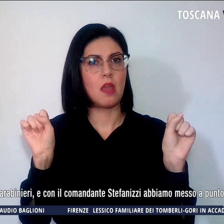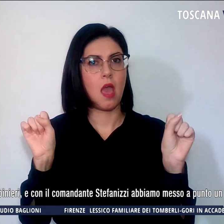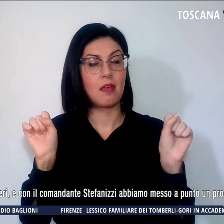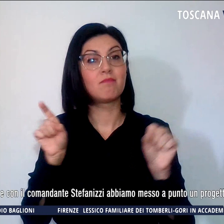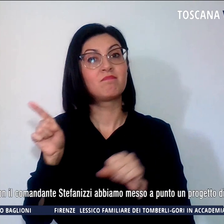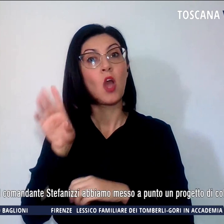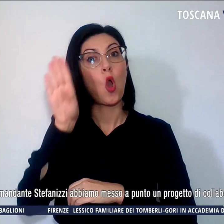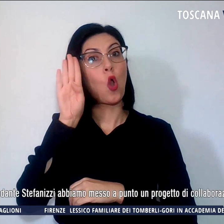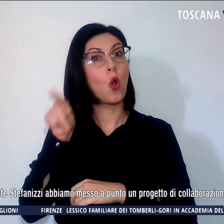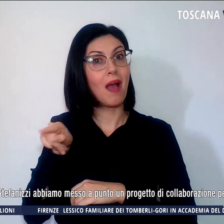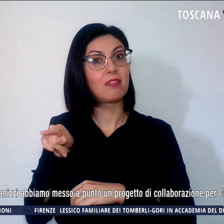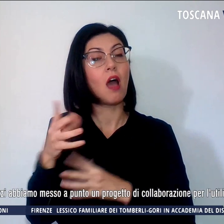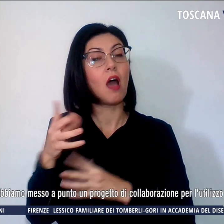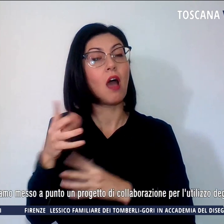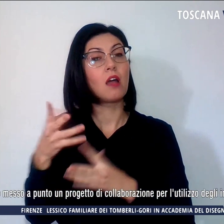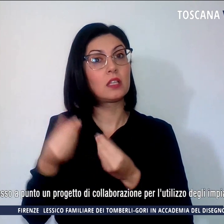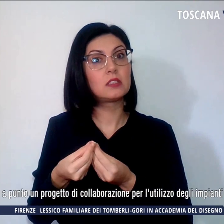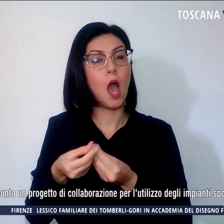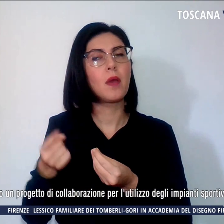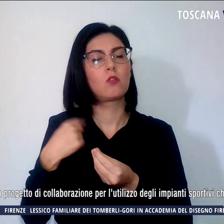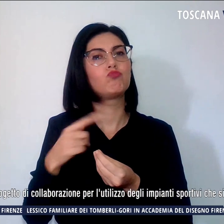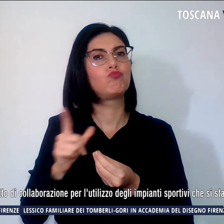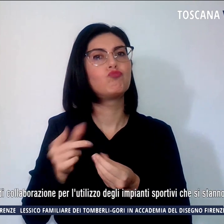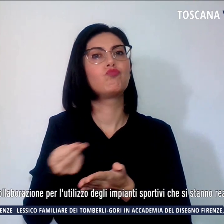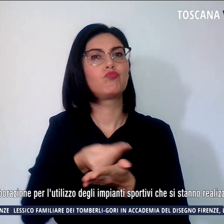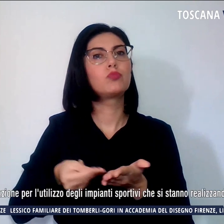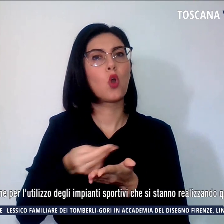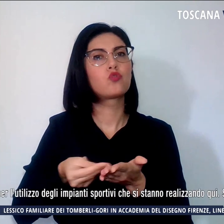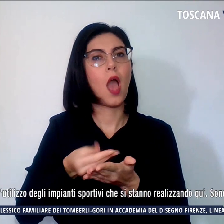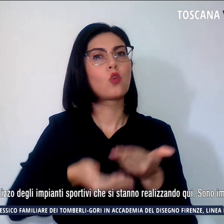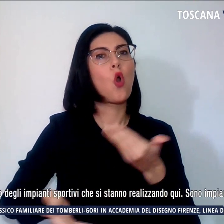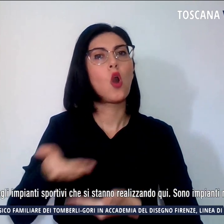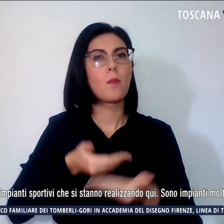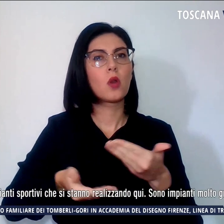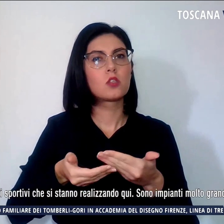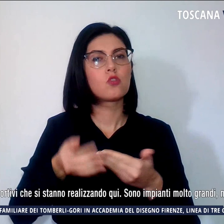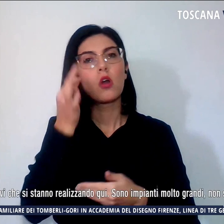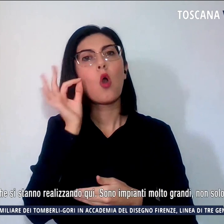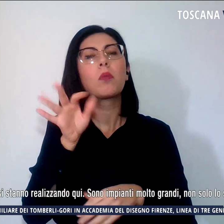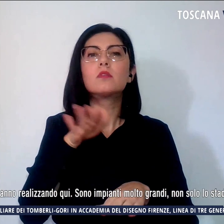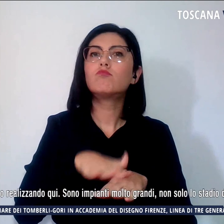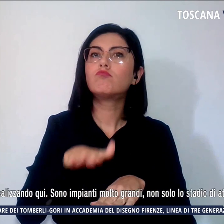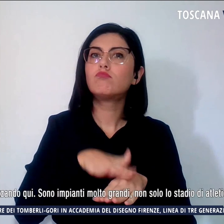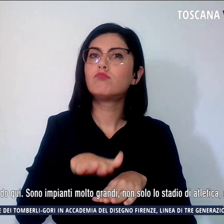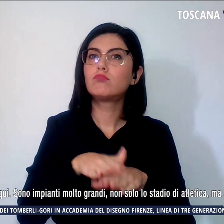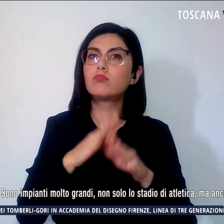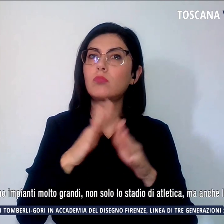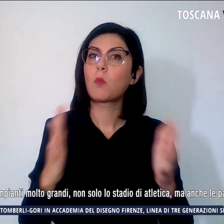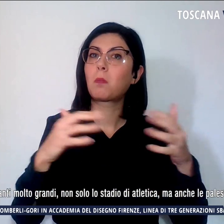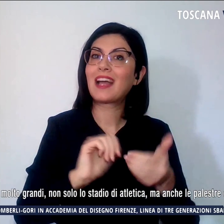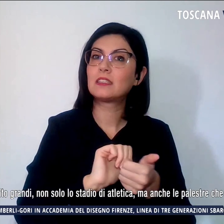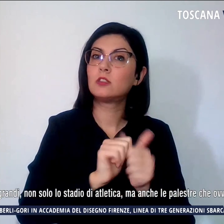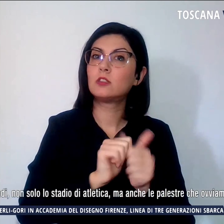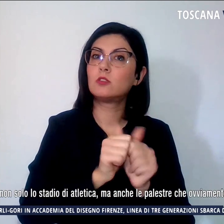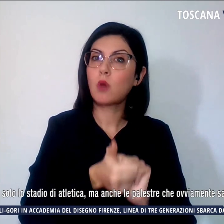messo a punto un progetto di collaborazione per l'utilizzo degli impianti sportivi che si stanno